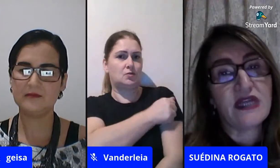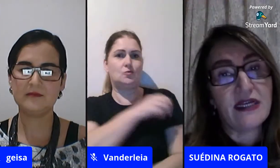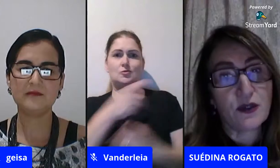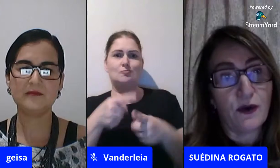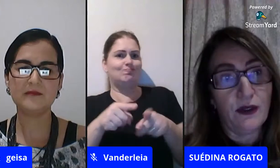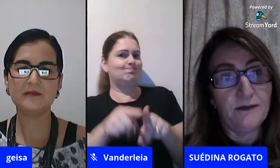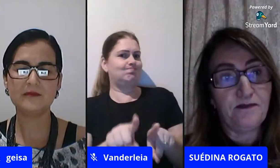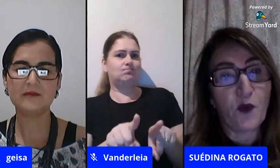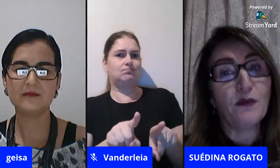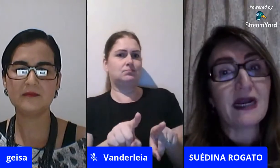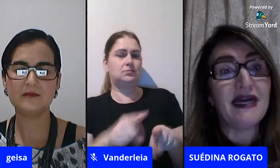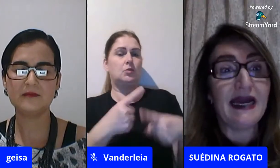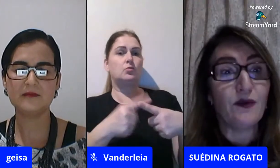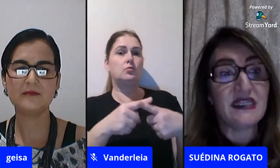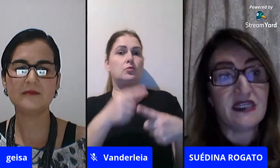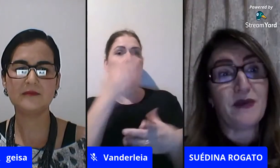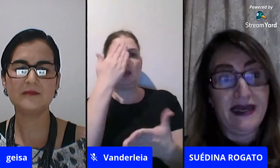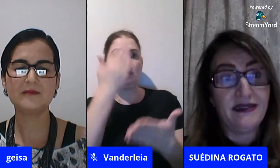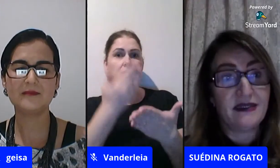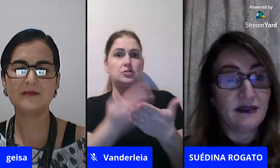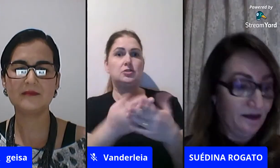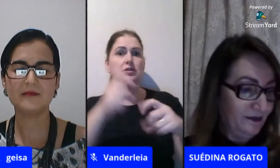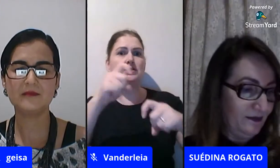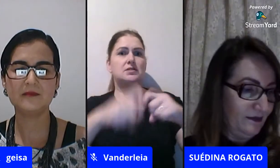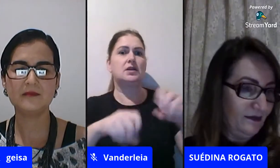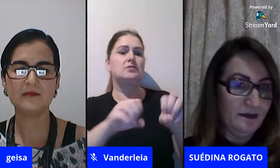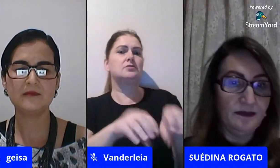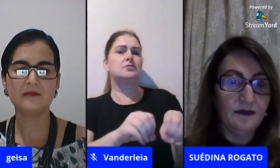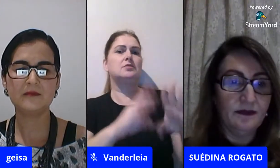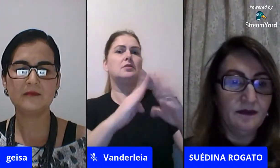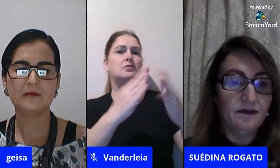ensinado sexo na escola como trabalhar com esses pais